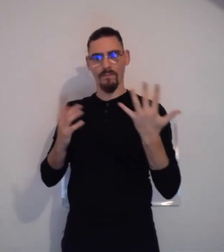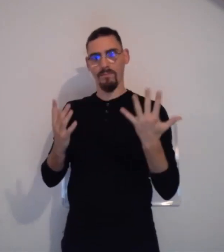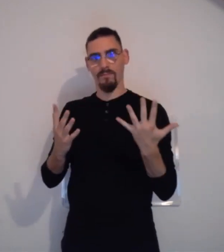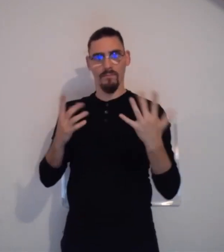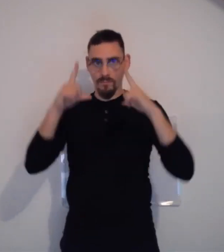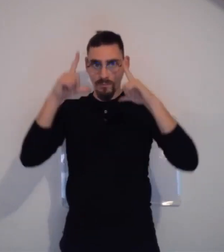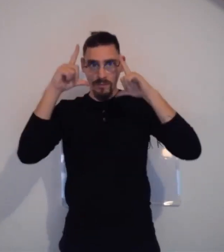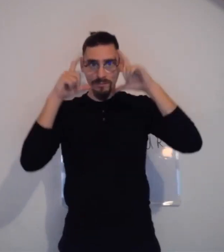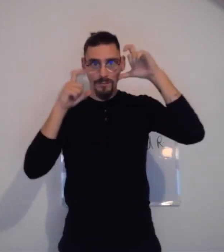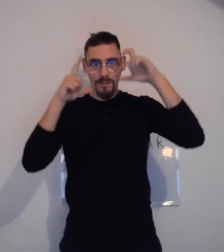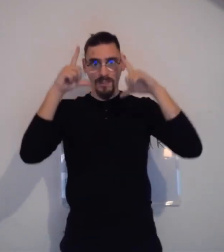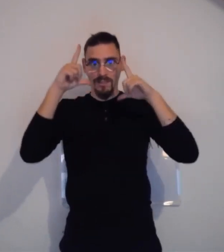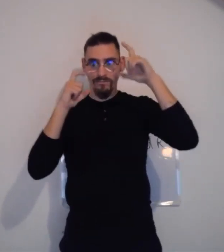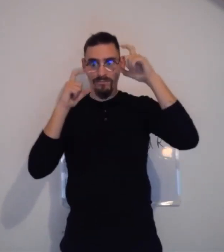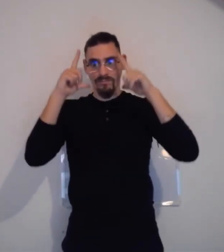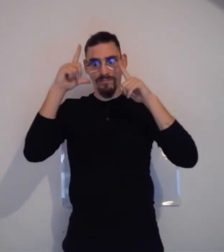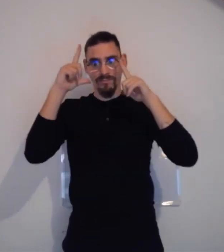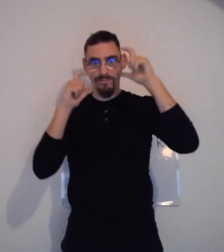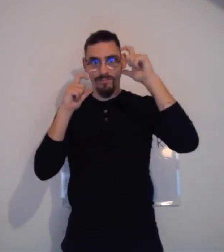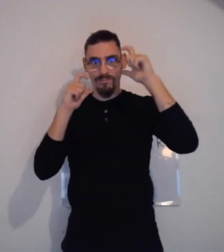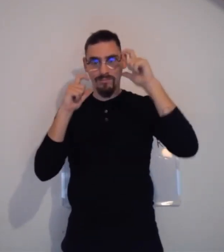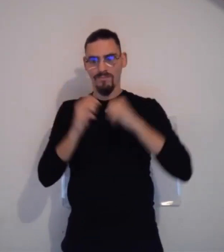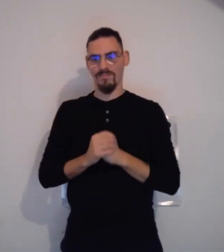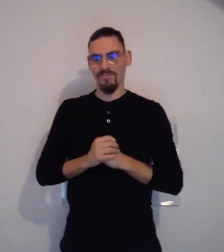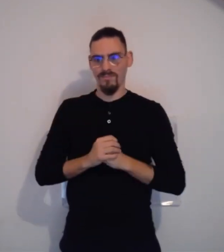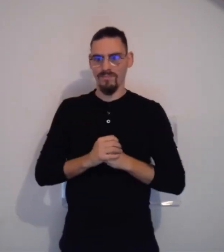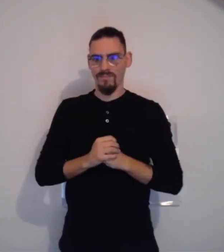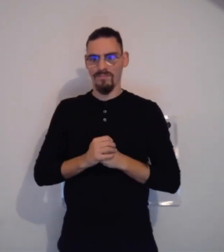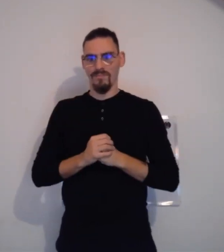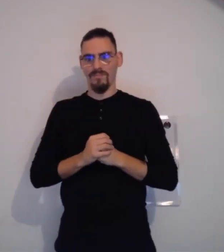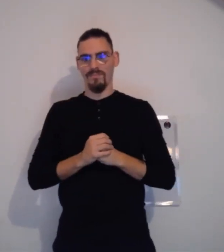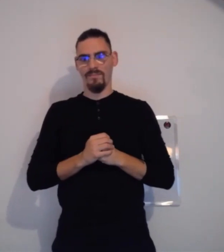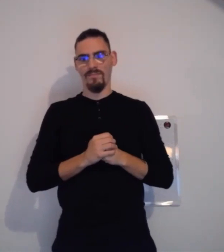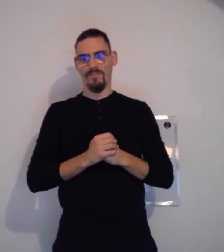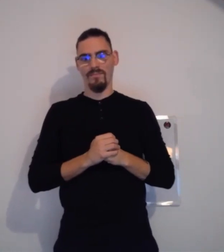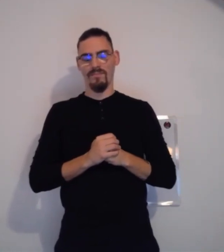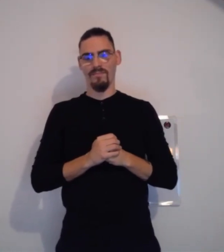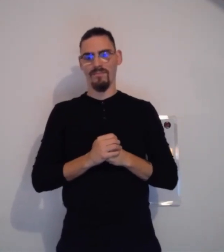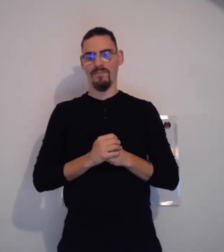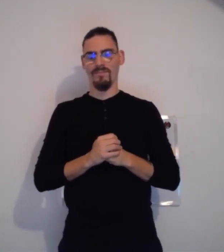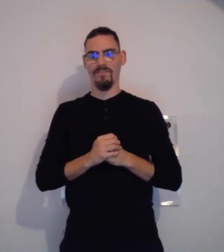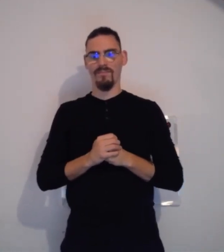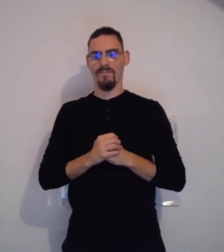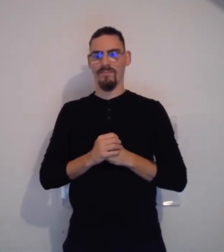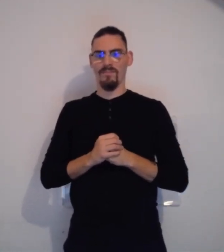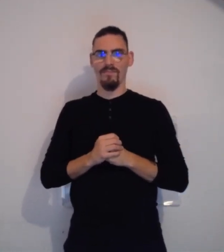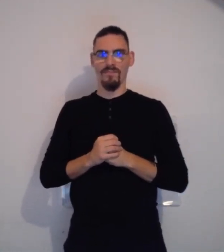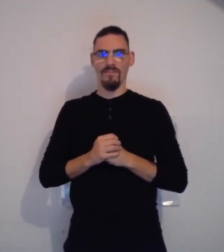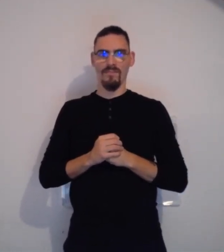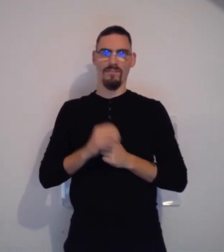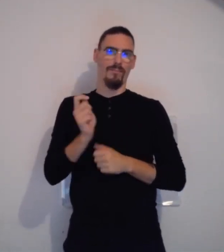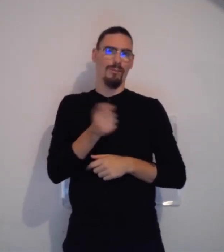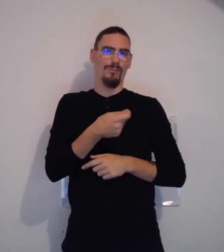Je bouge ma main vers l'avant. Et en cinq, parmi ces paramètres, il y a l'expression du visage.